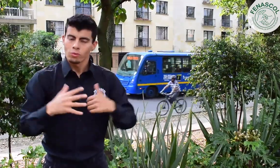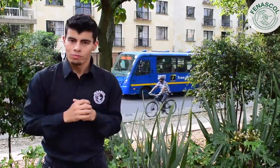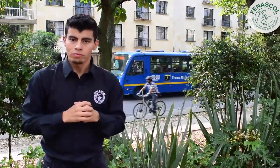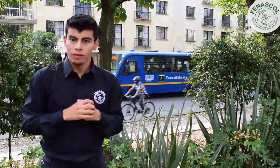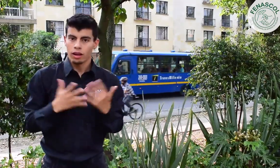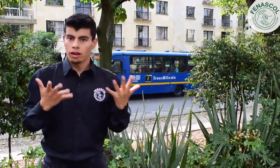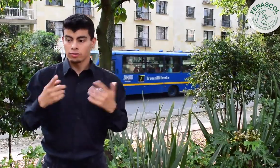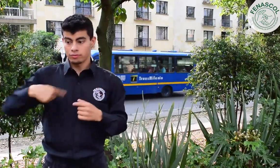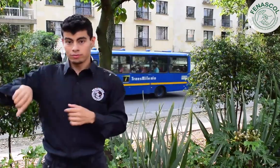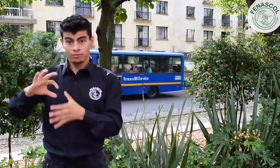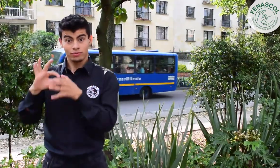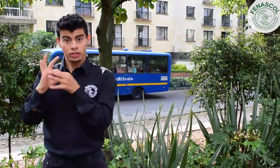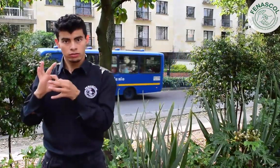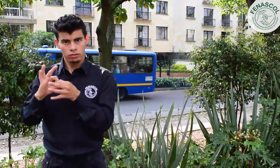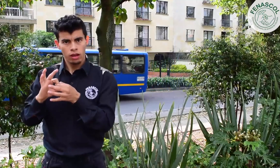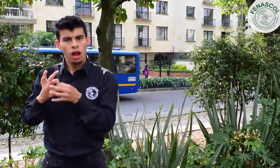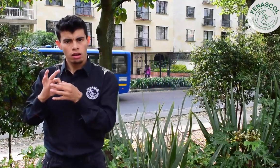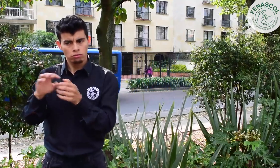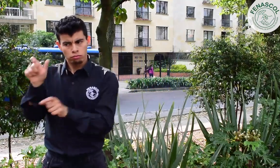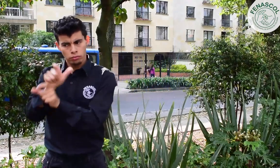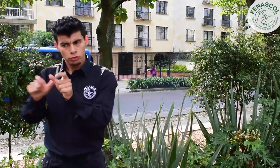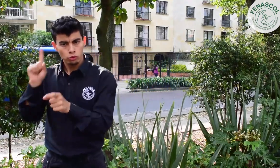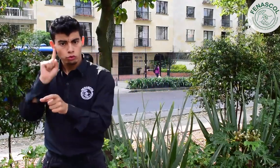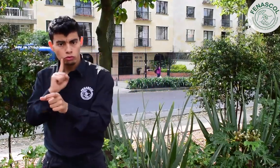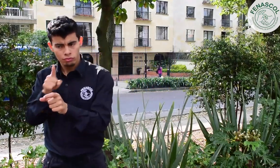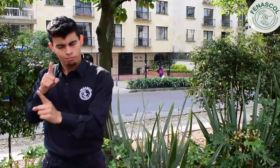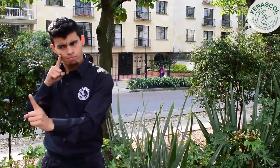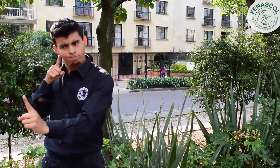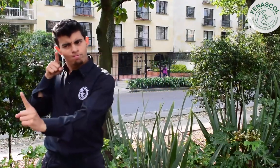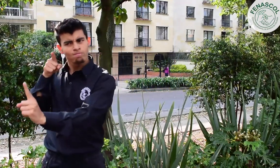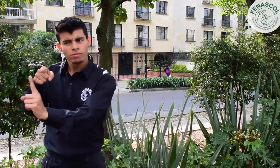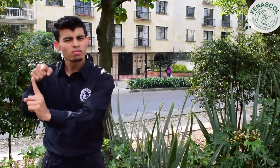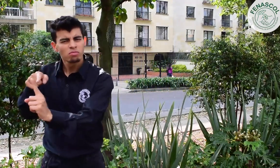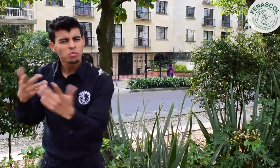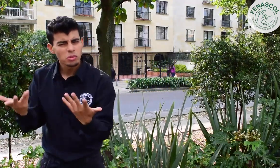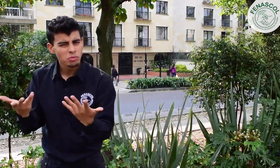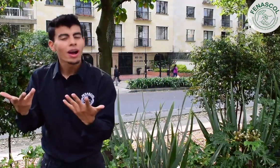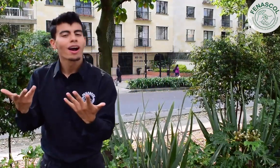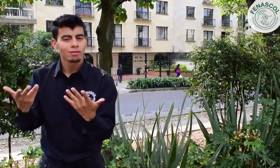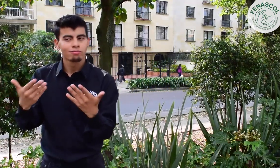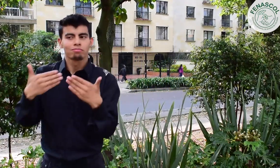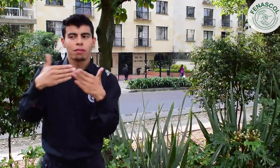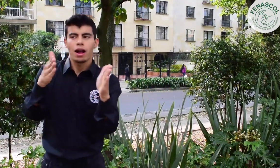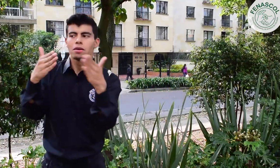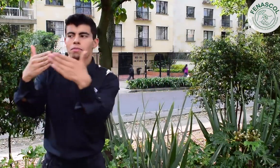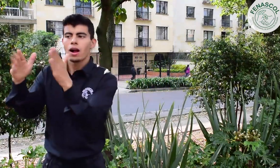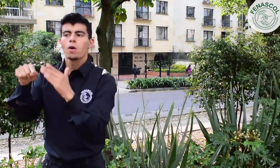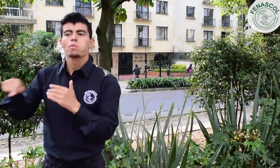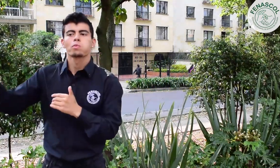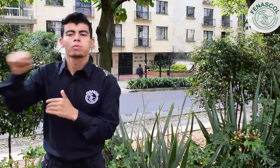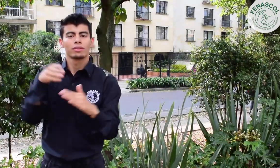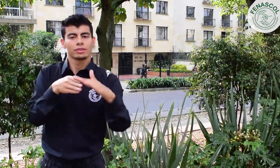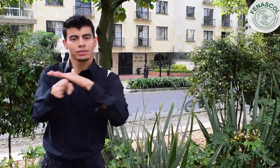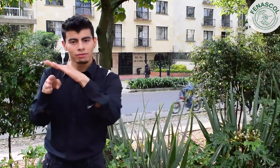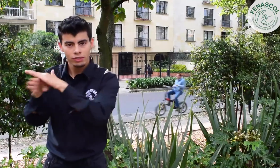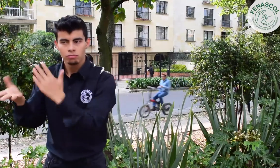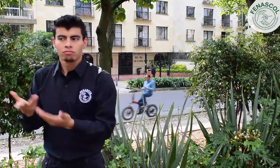diferentes espacios. Para FENASCOL, lo más importante es que se sigan abriendo espacios para las personas sordas, espacios de